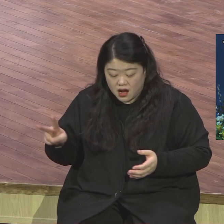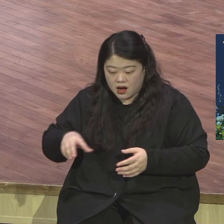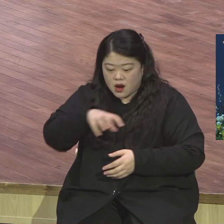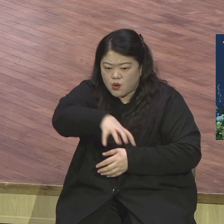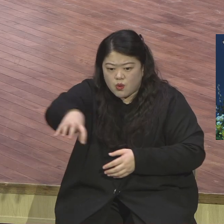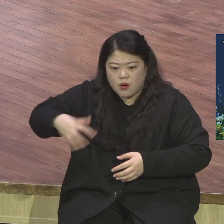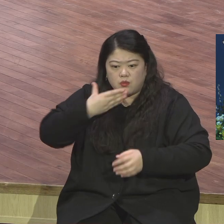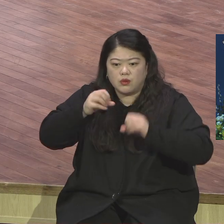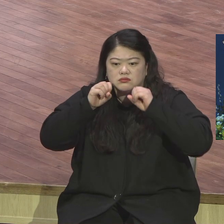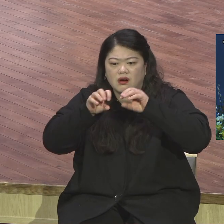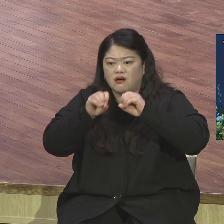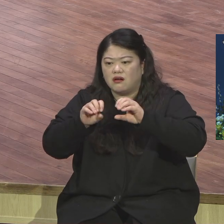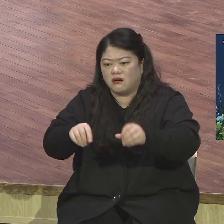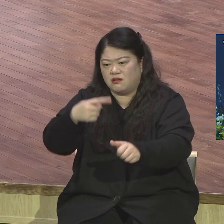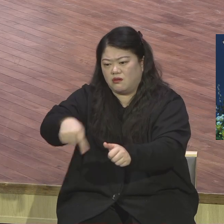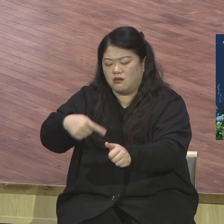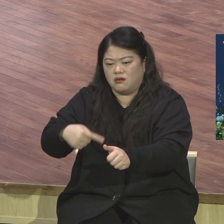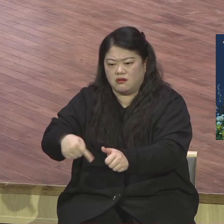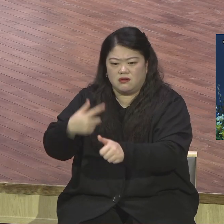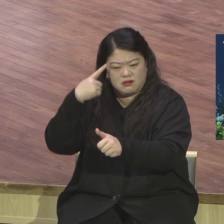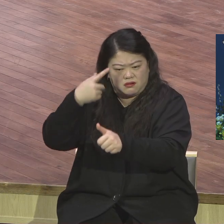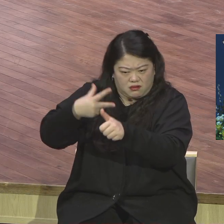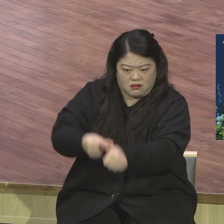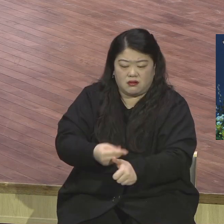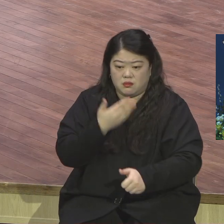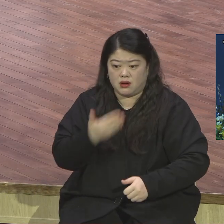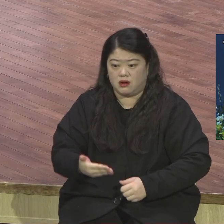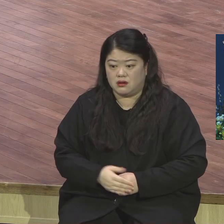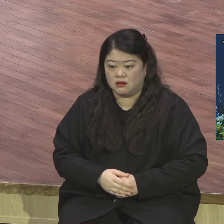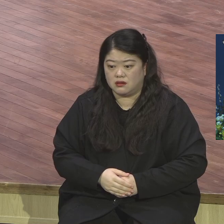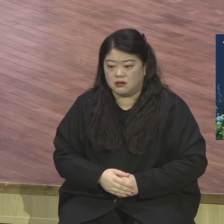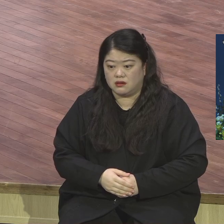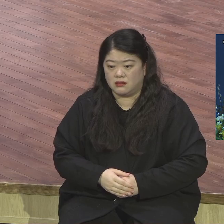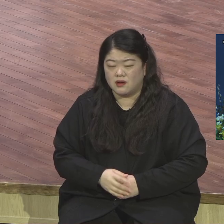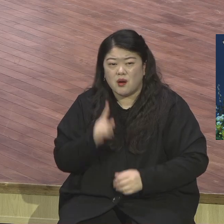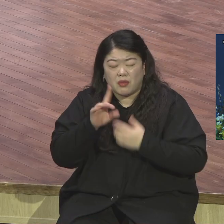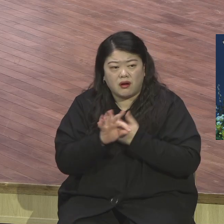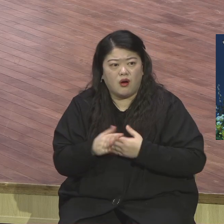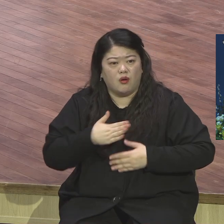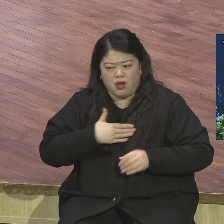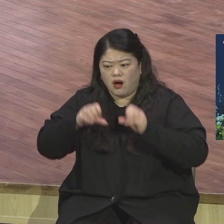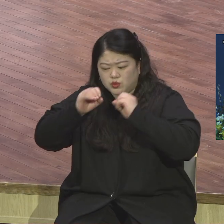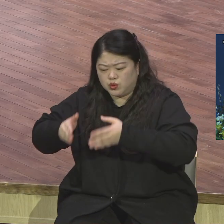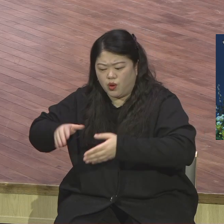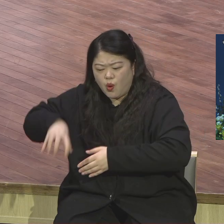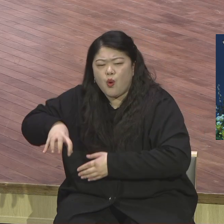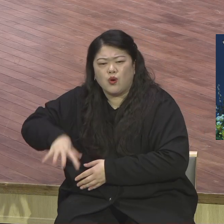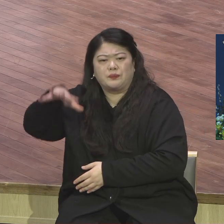할 수 있도록 가르쳐줘. 우리가 사육자들을 파송하고 그걸 본격적으로 해나가야 돼요. 헌난 끝나고 나면